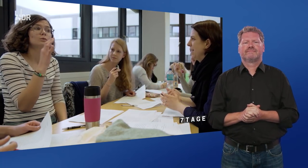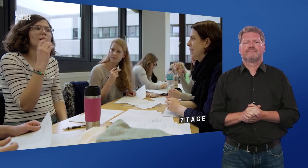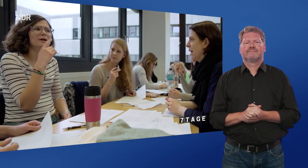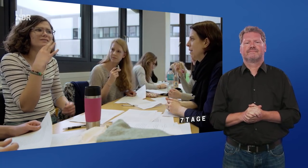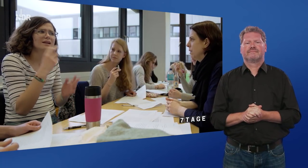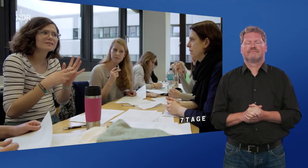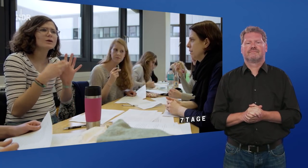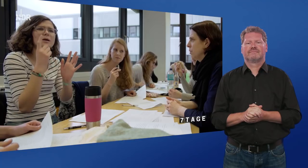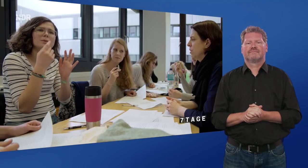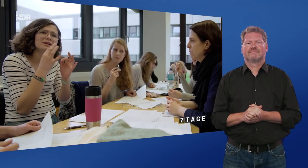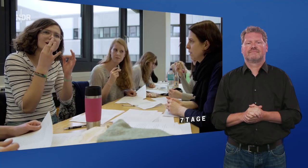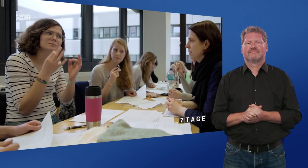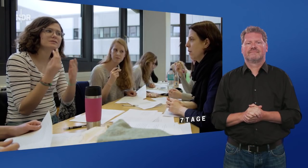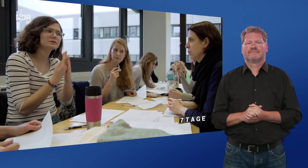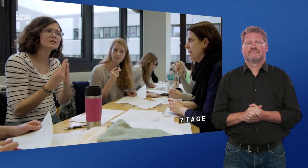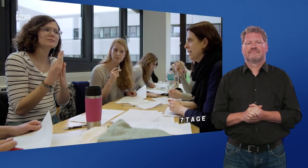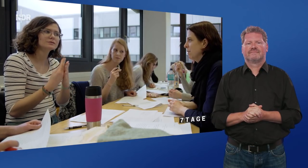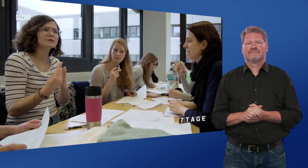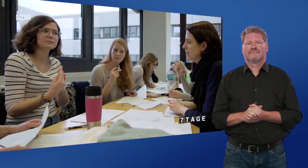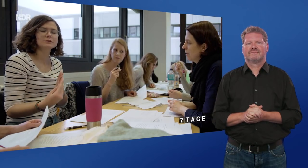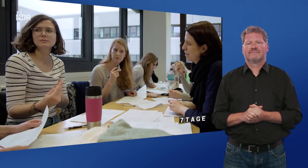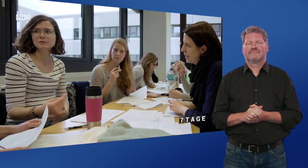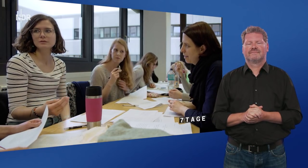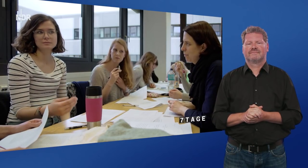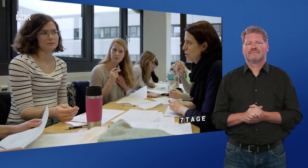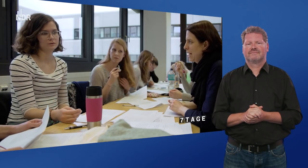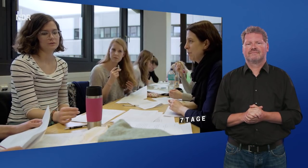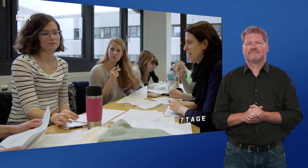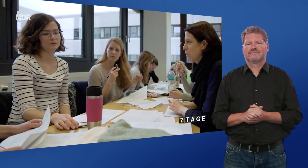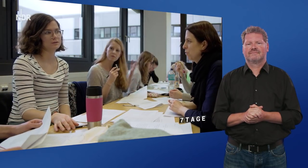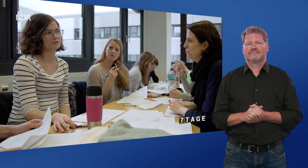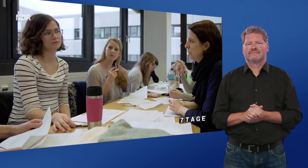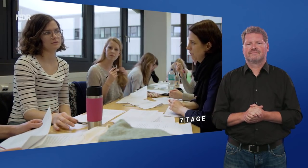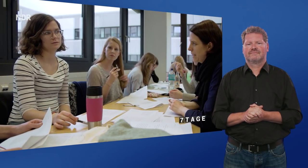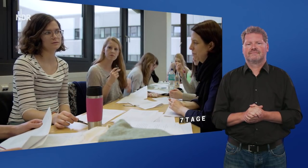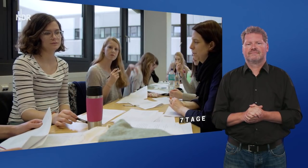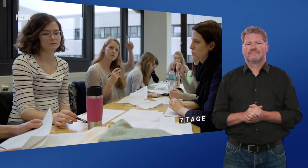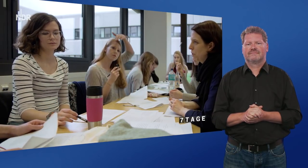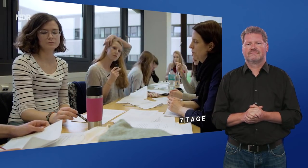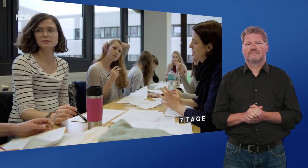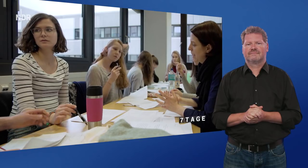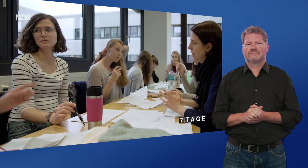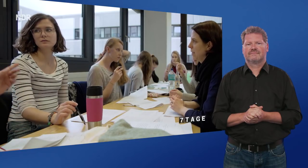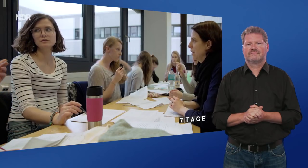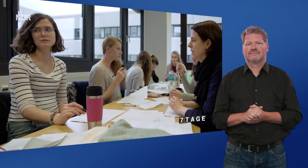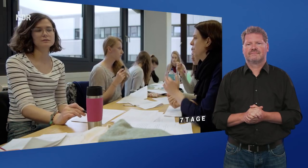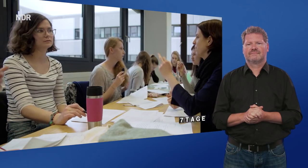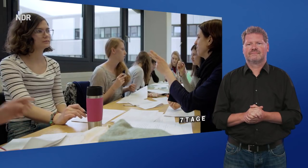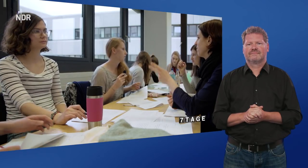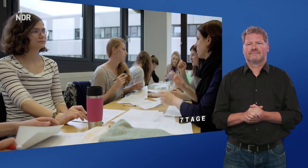Ja, es stimmt, es ist ja auch nicht schlecht, aber ich finde, es ist auch sehr, sehr beschreibend und sehr ausführlich und etwas wiederholend. Von daher...